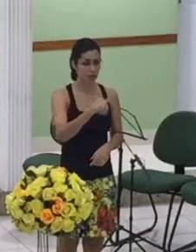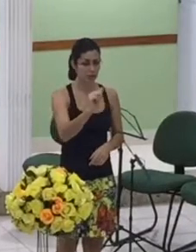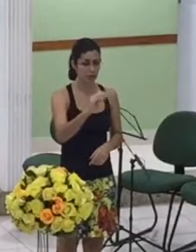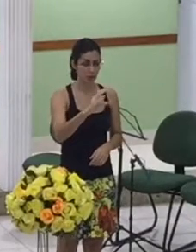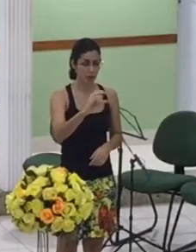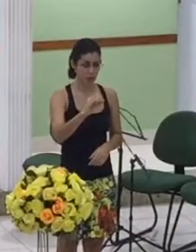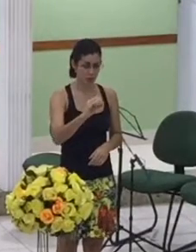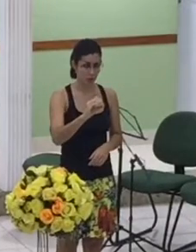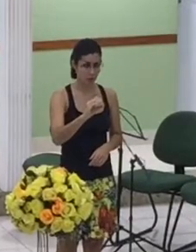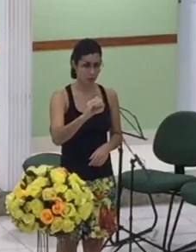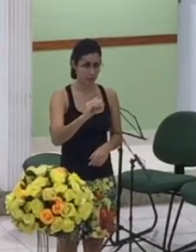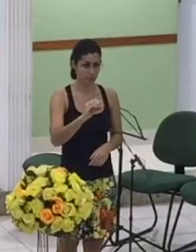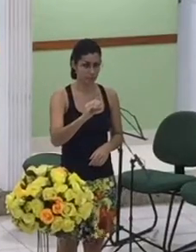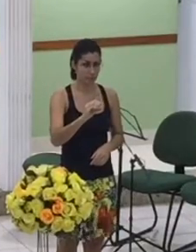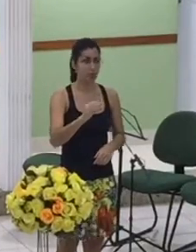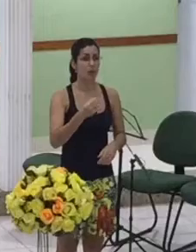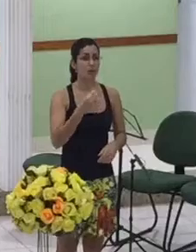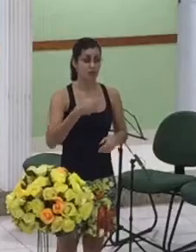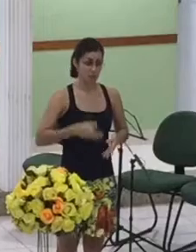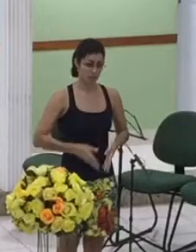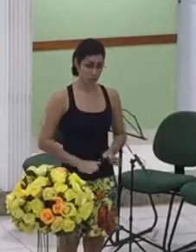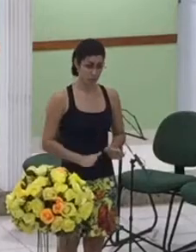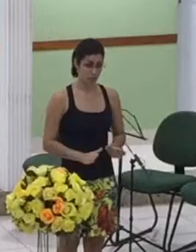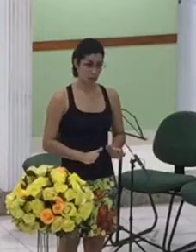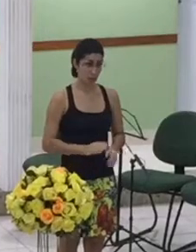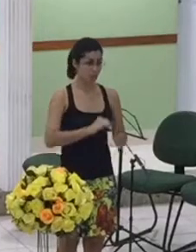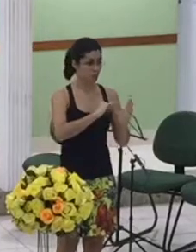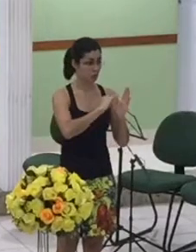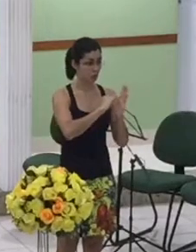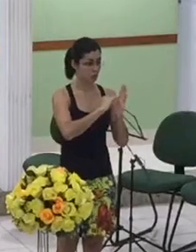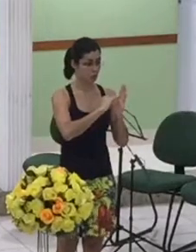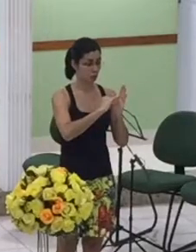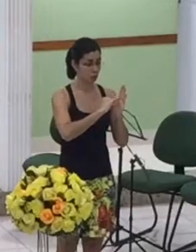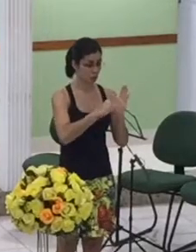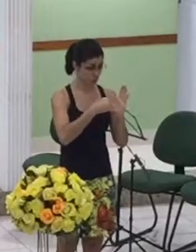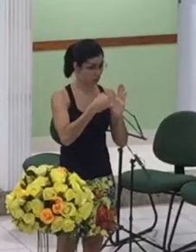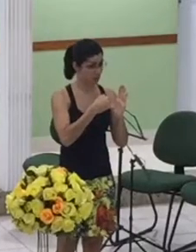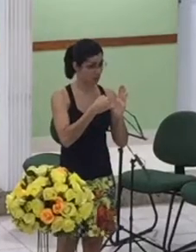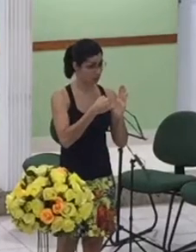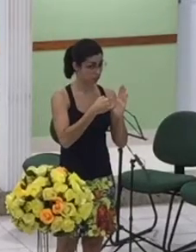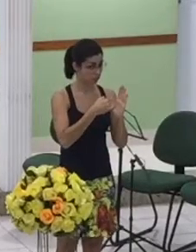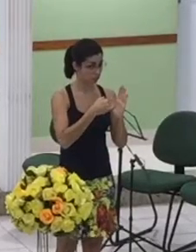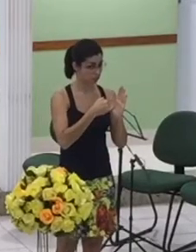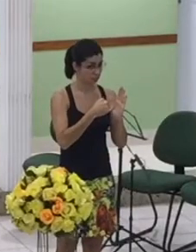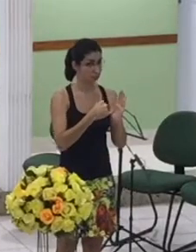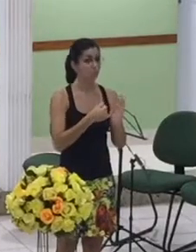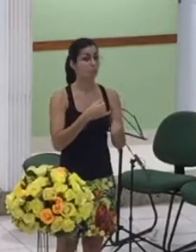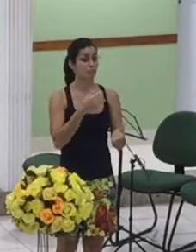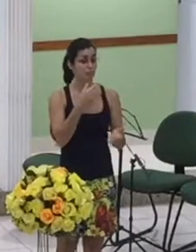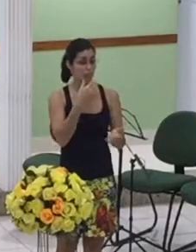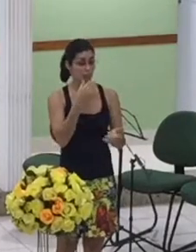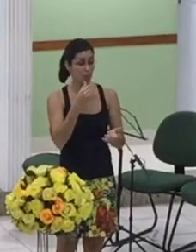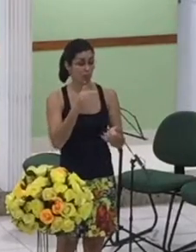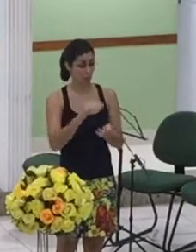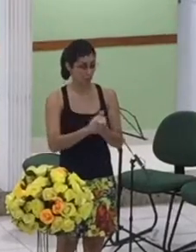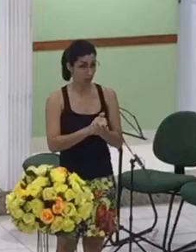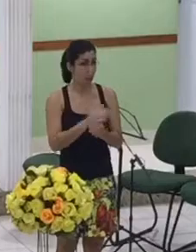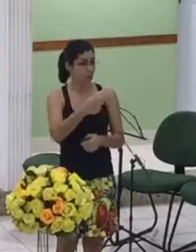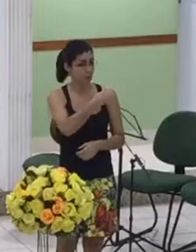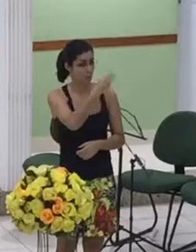dela nasceu Jesus que se chama o Cristo então chegamos a